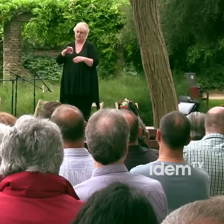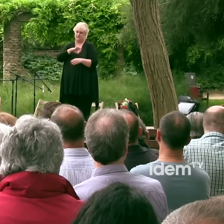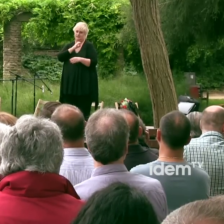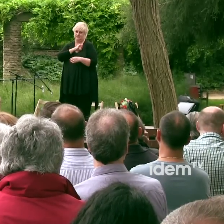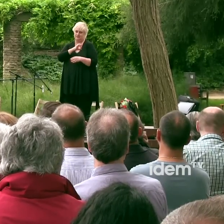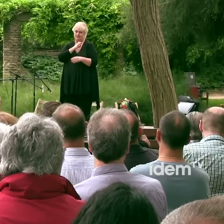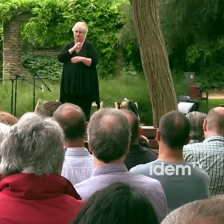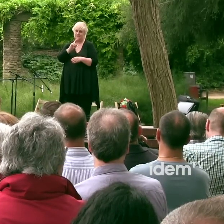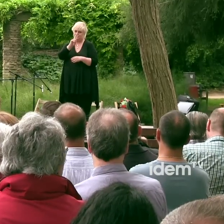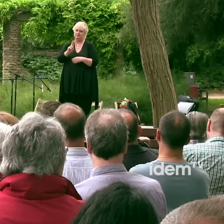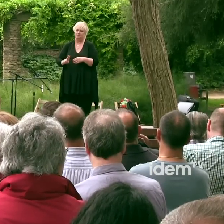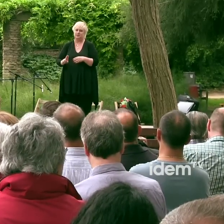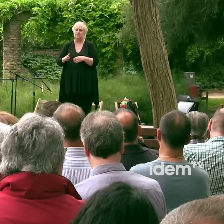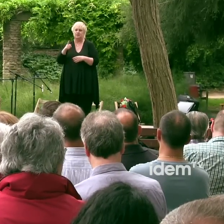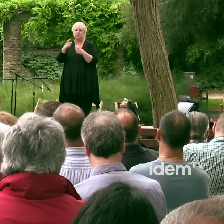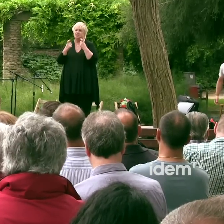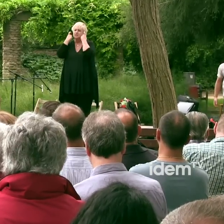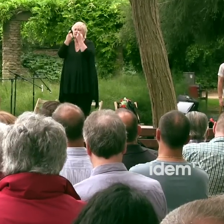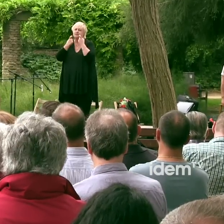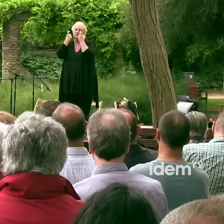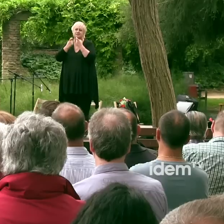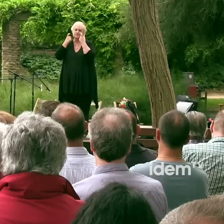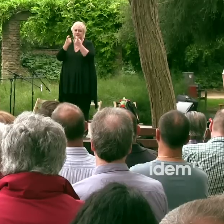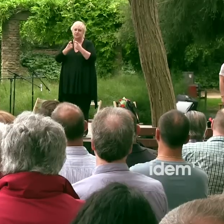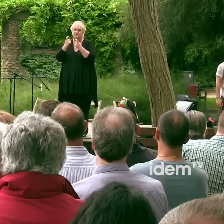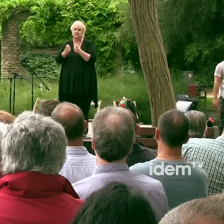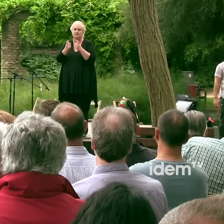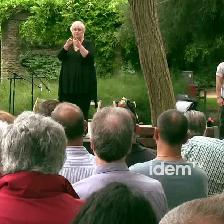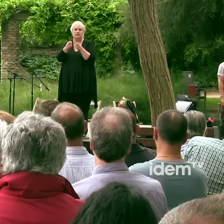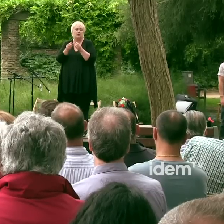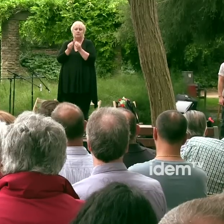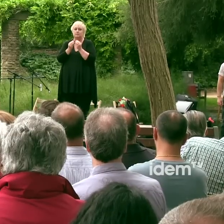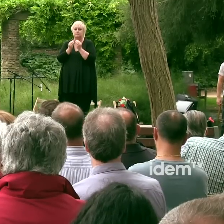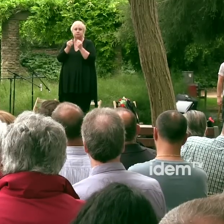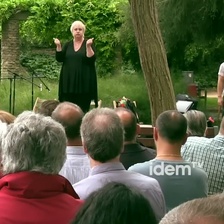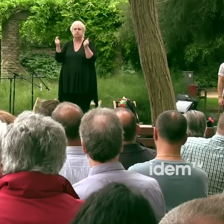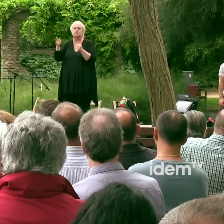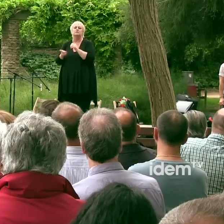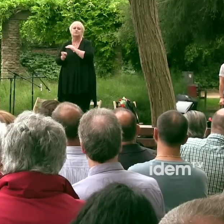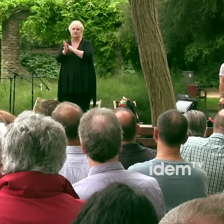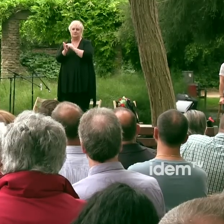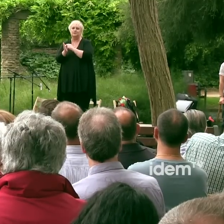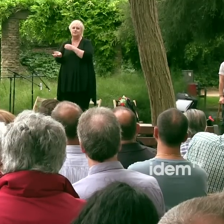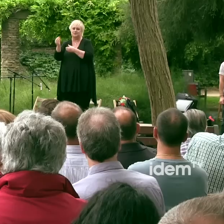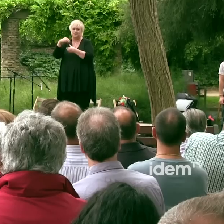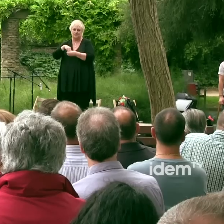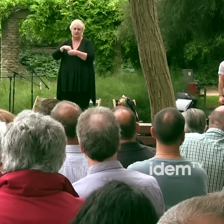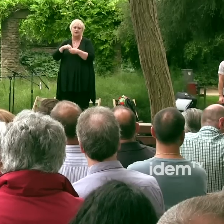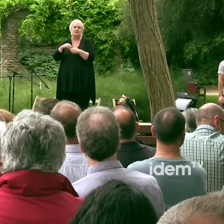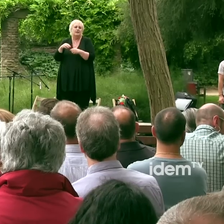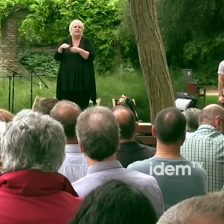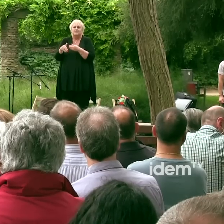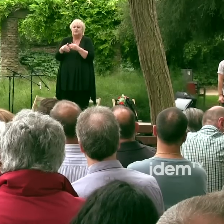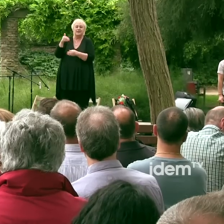com vas esmerçar contra la Sida a la desapareguda associació Actua i també des dels seus inicis en els memorials i en el projecte dels